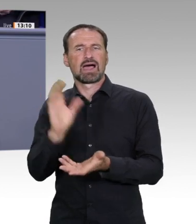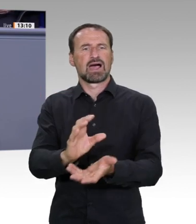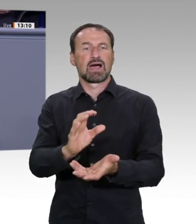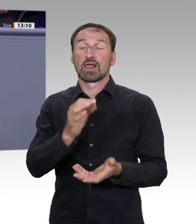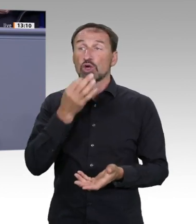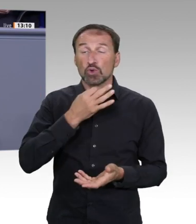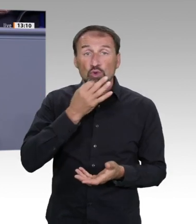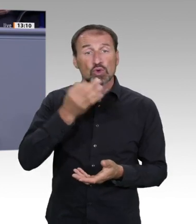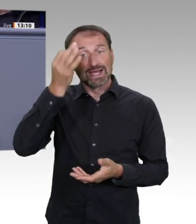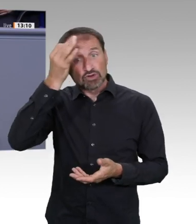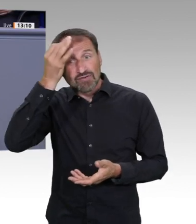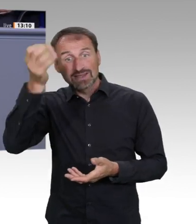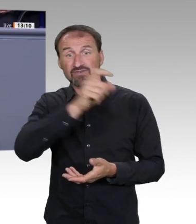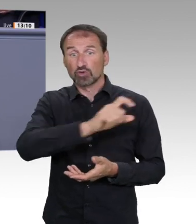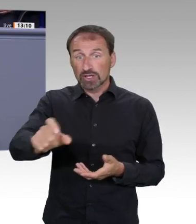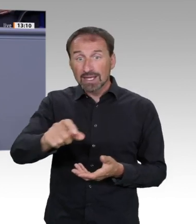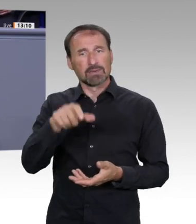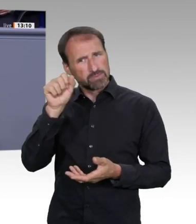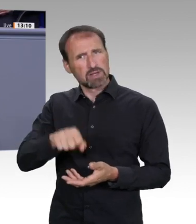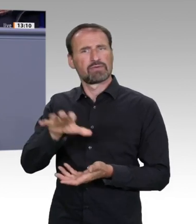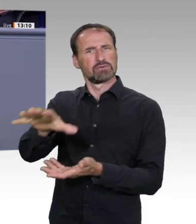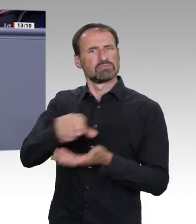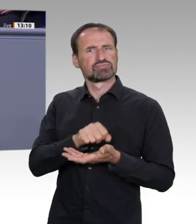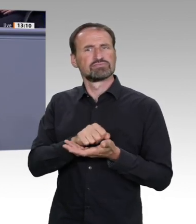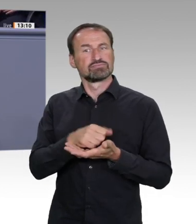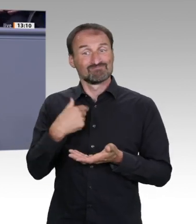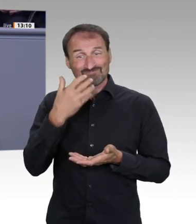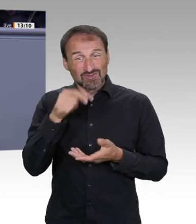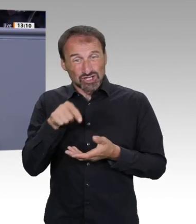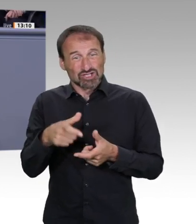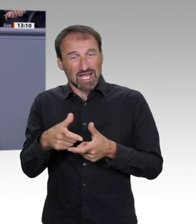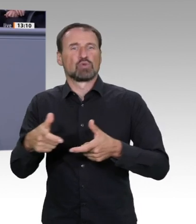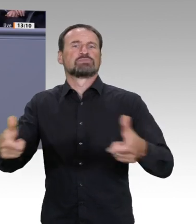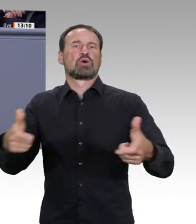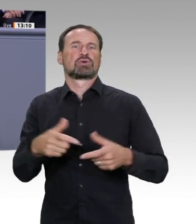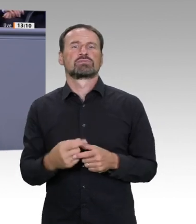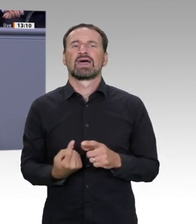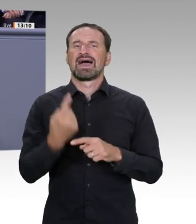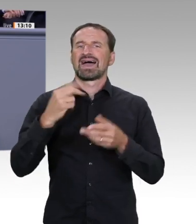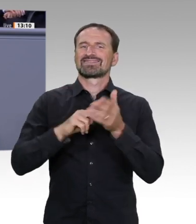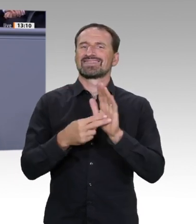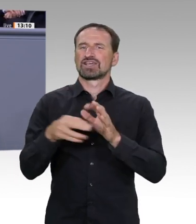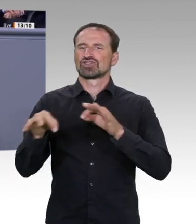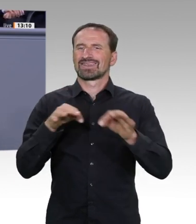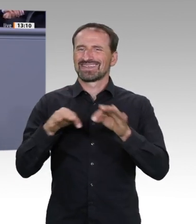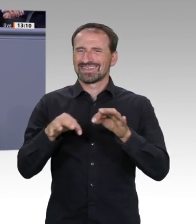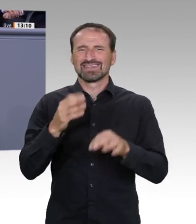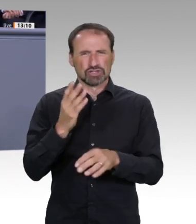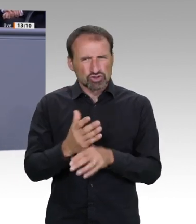Wasserstoffstrategie, für die das Zukunftspaket der Koalition 7 Milliarden Euro vorsieht, wollen wir eng mit der europäischen